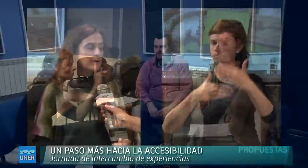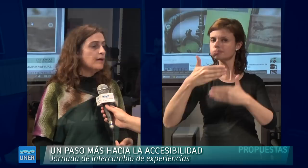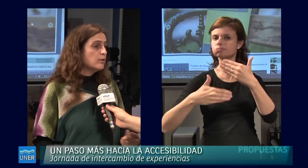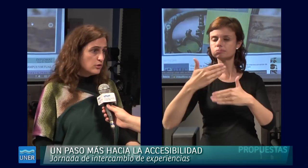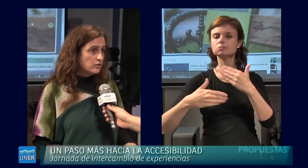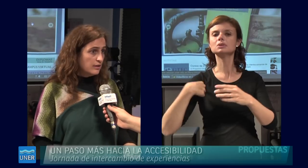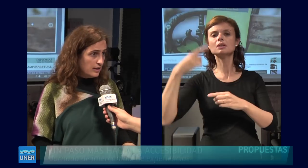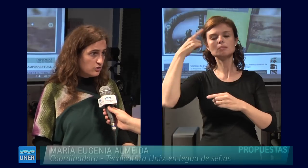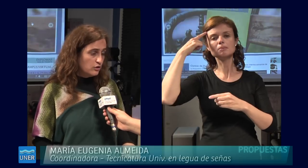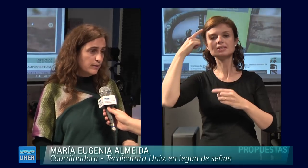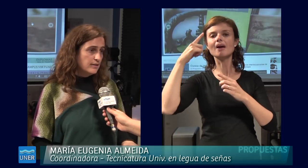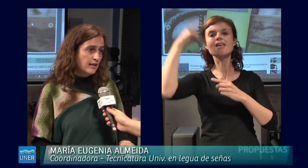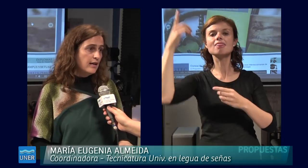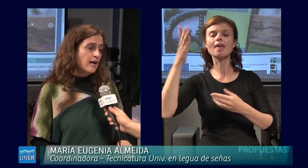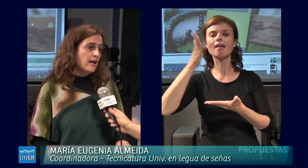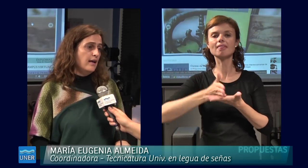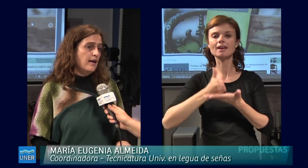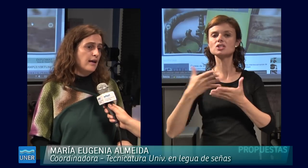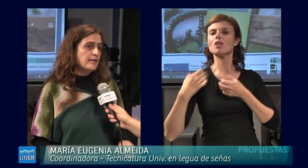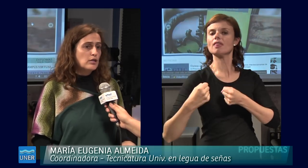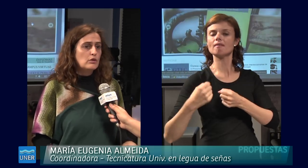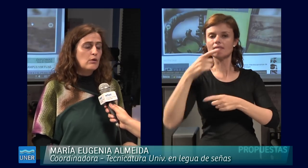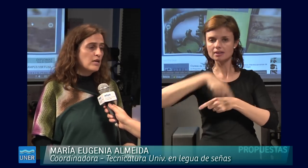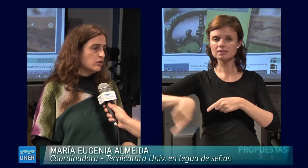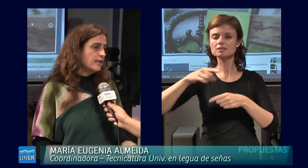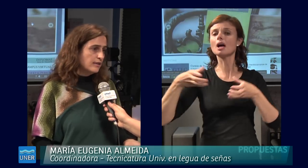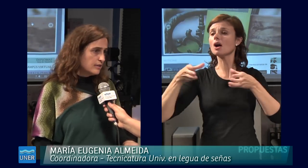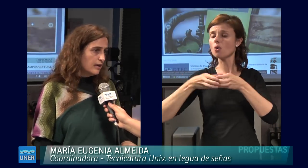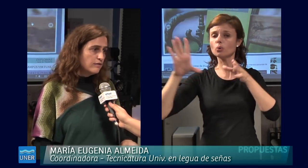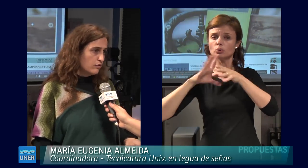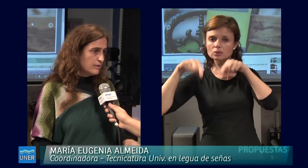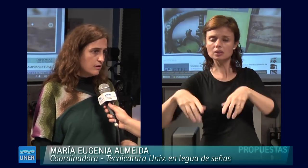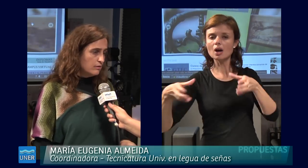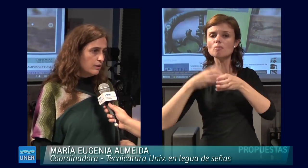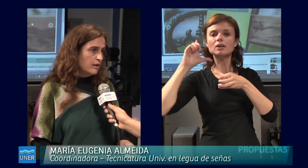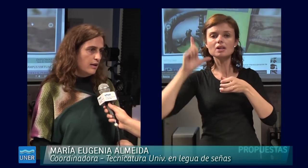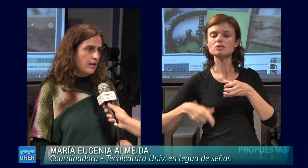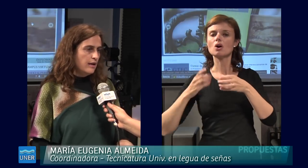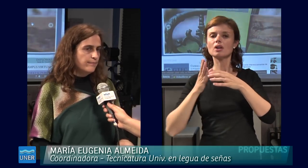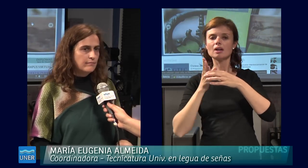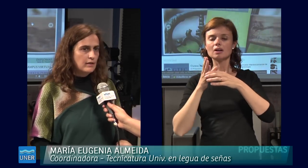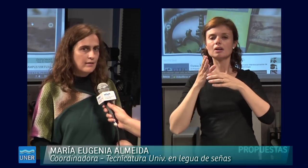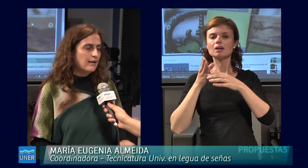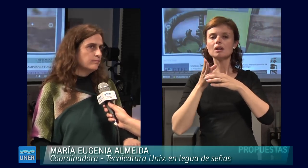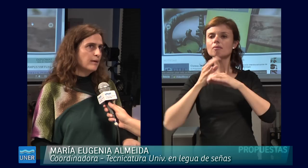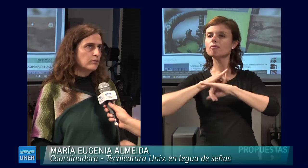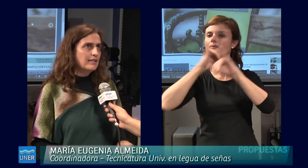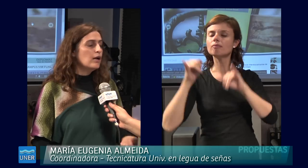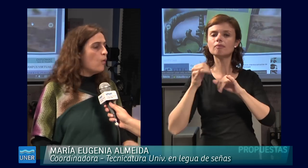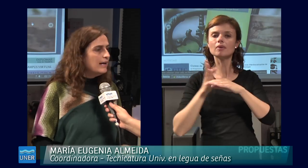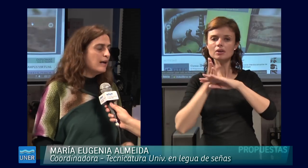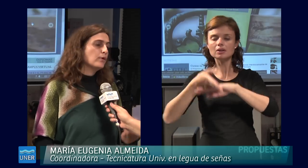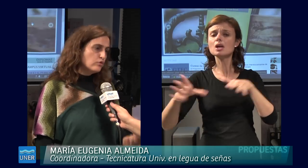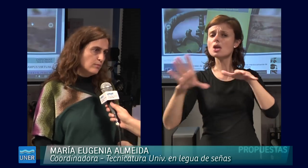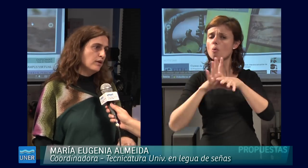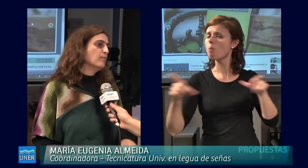En la perspectiva de provisión de derecho, nos parece que, en este caso, a la comunidad sorda le tiene que llegar la información tal